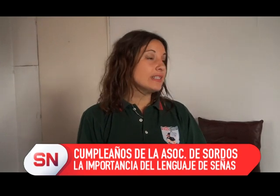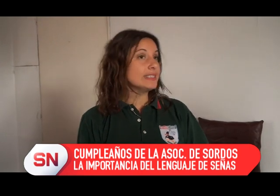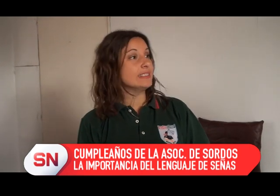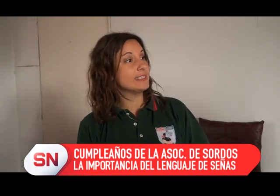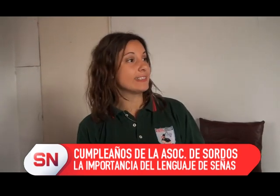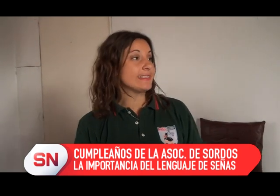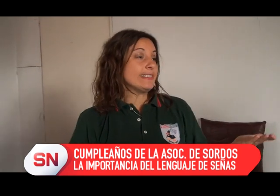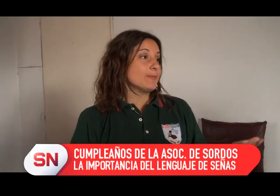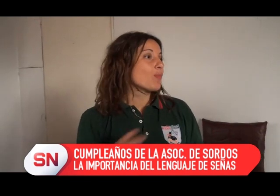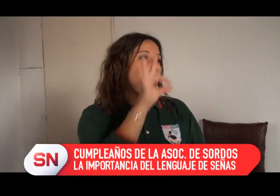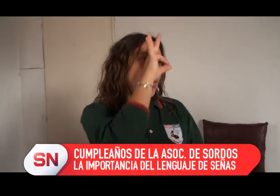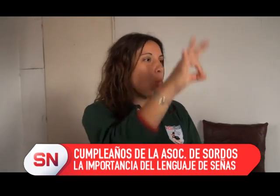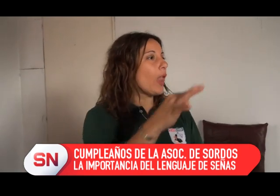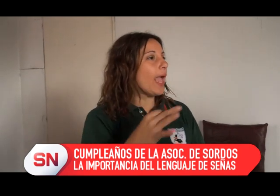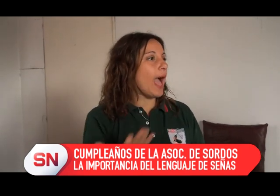escuelas.